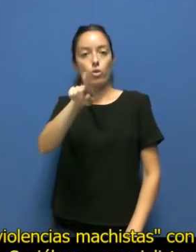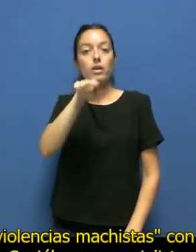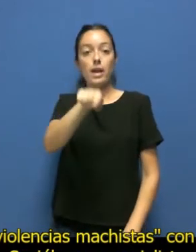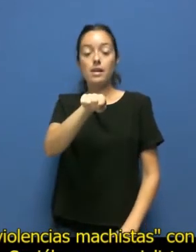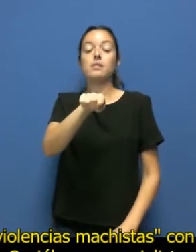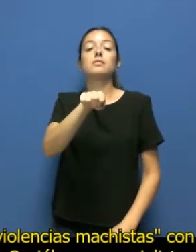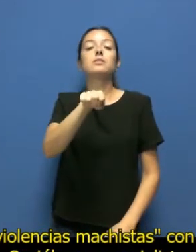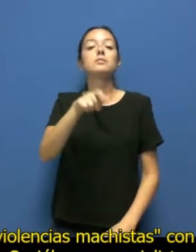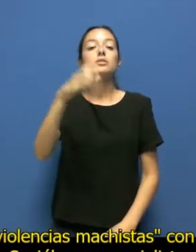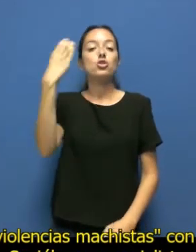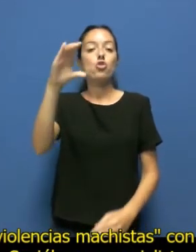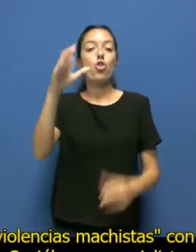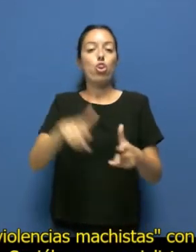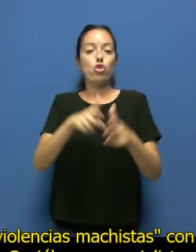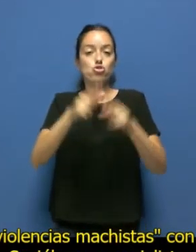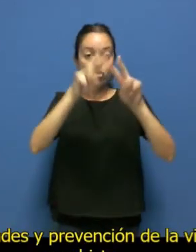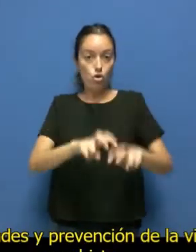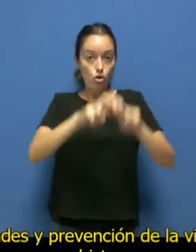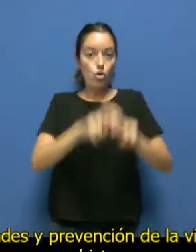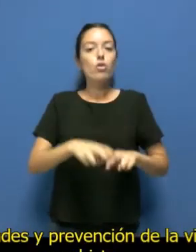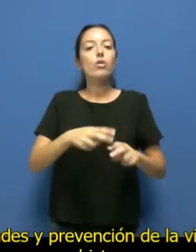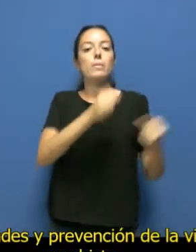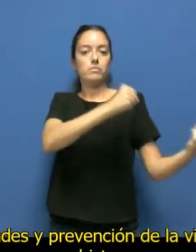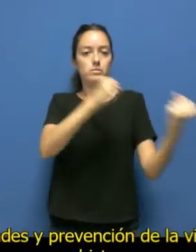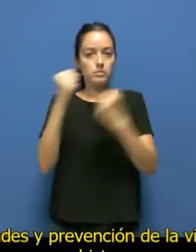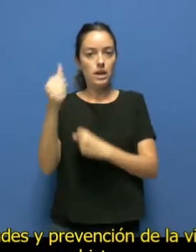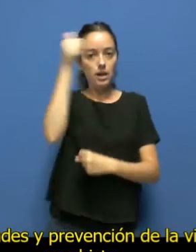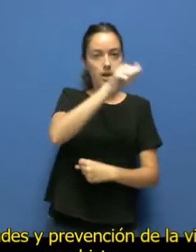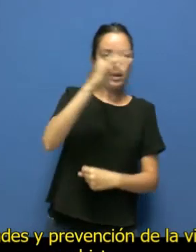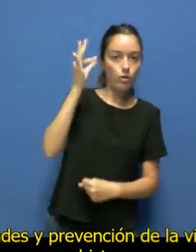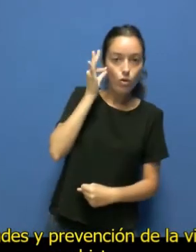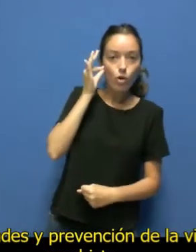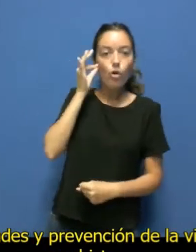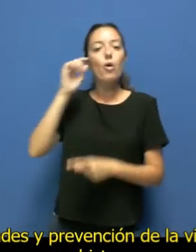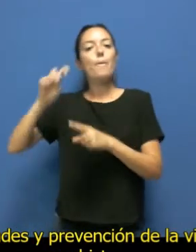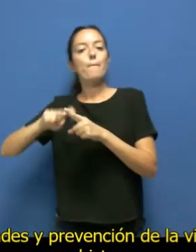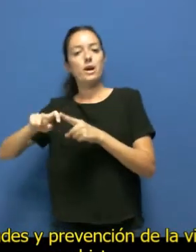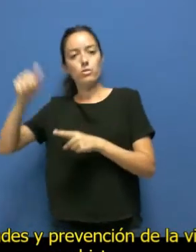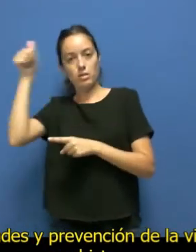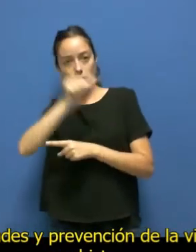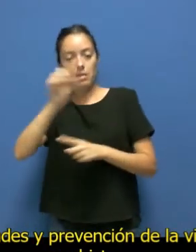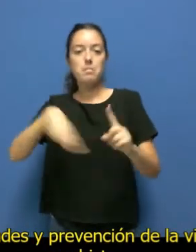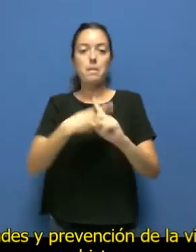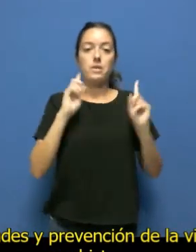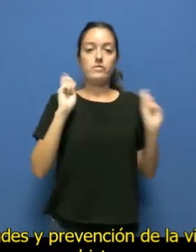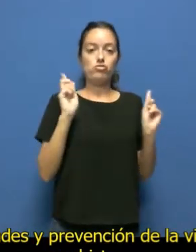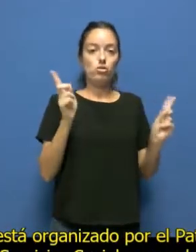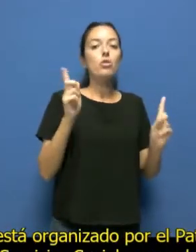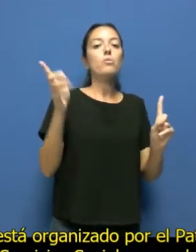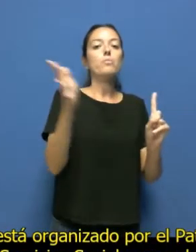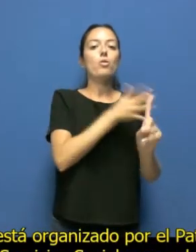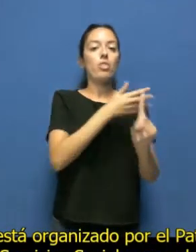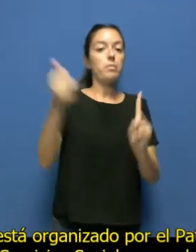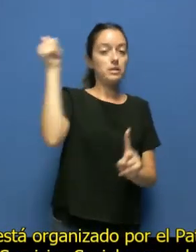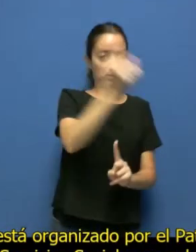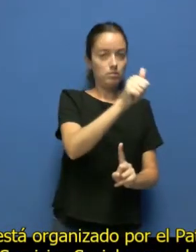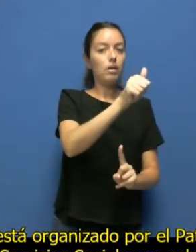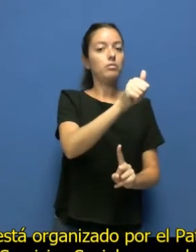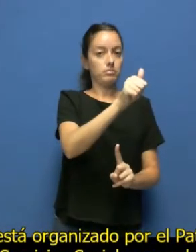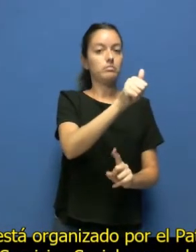sociólogo, especialista en género, masculinidades y prevención de la violencia machista. Este